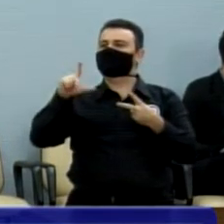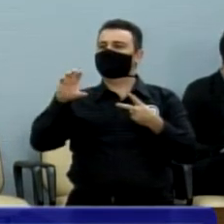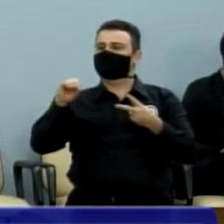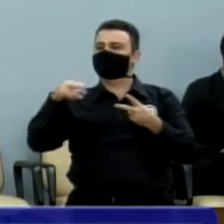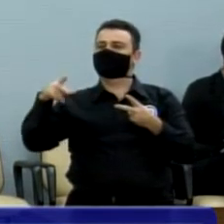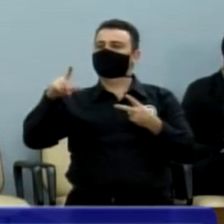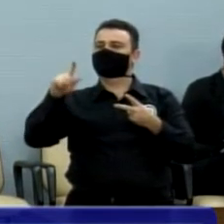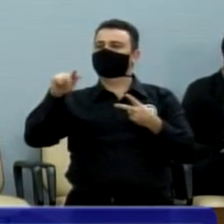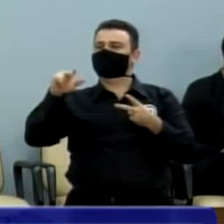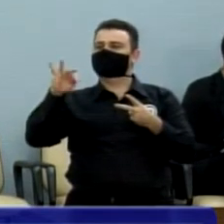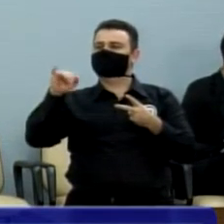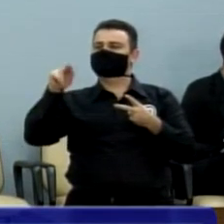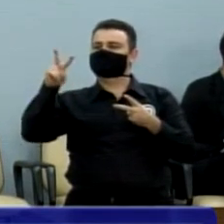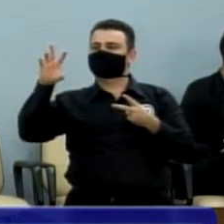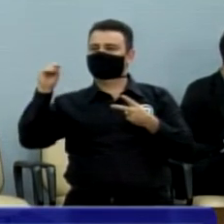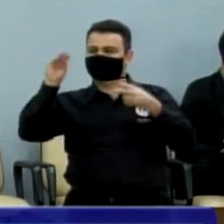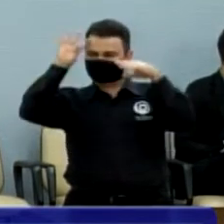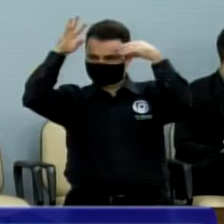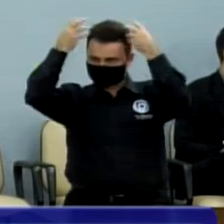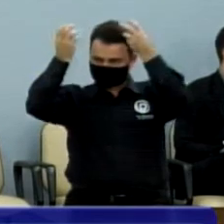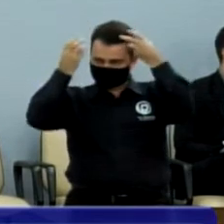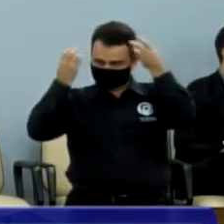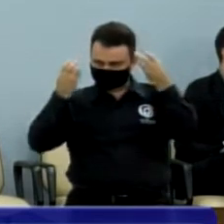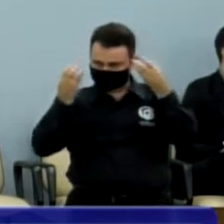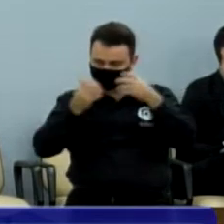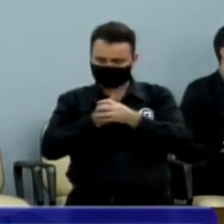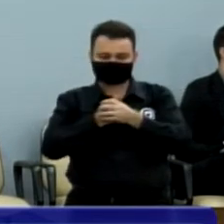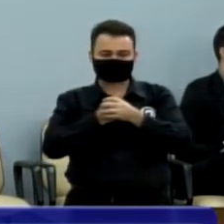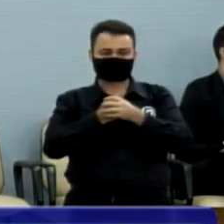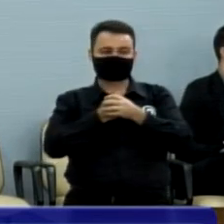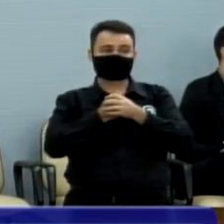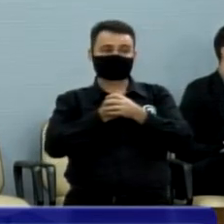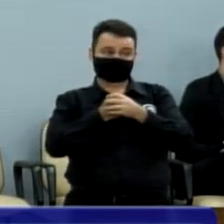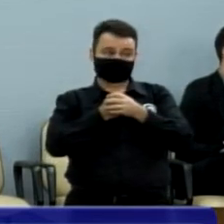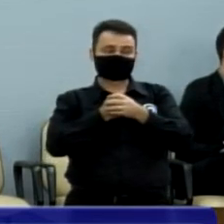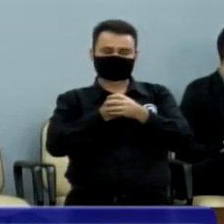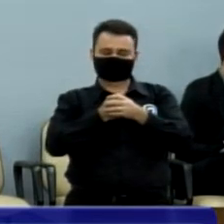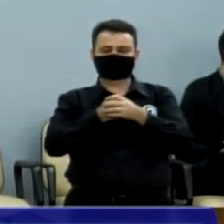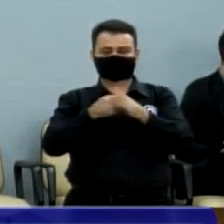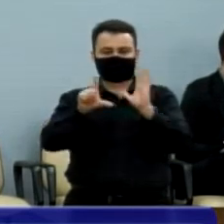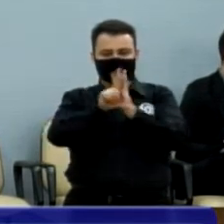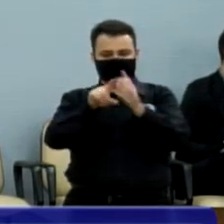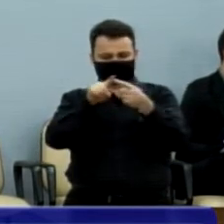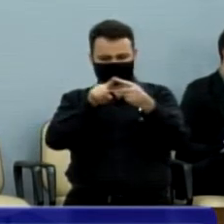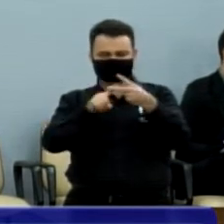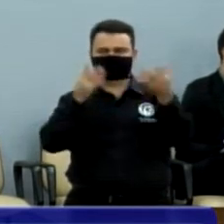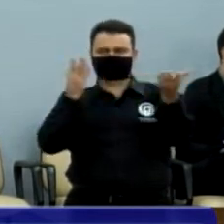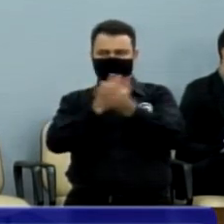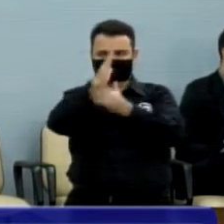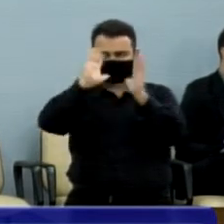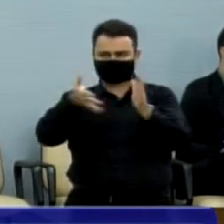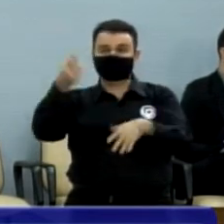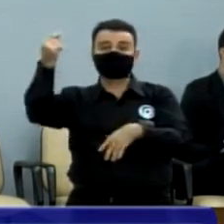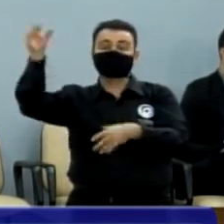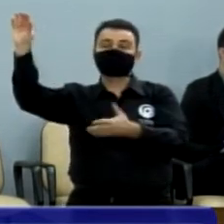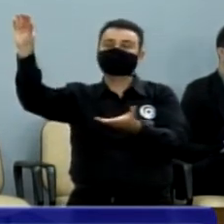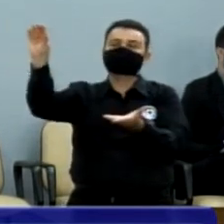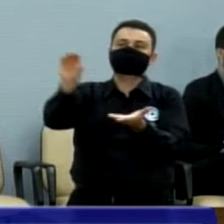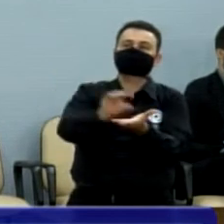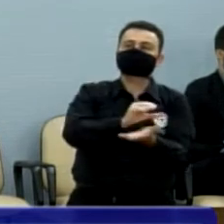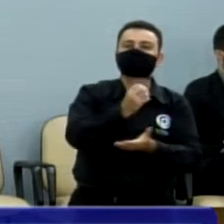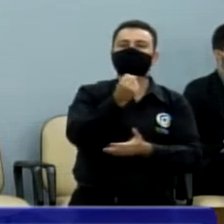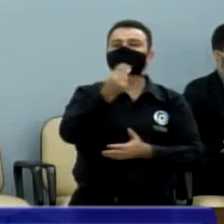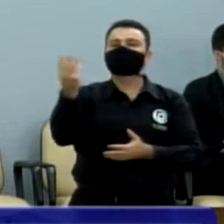a Secretaria de Cultura. A lei Aldir Blanc deve liberar em torno de R$ bilhões